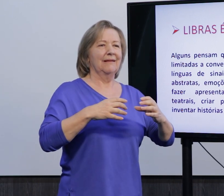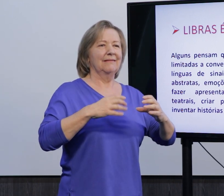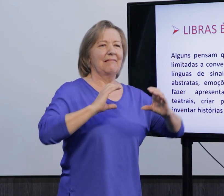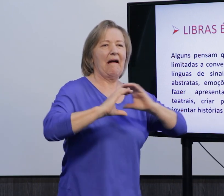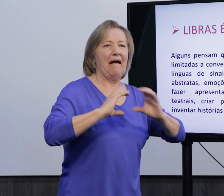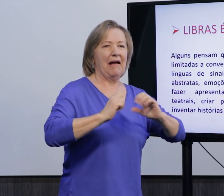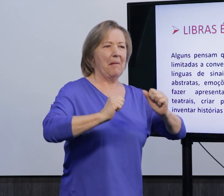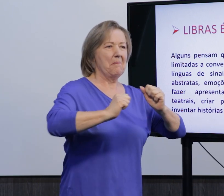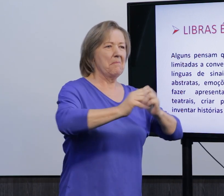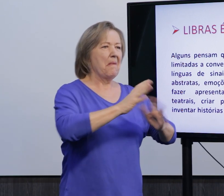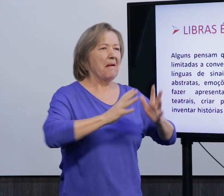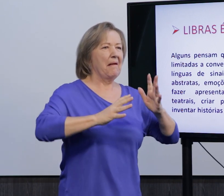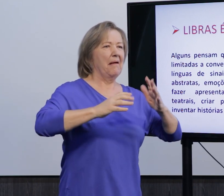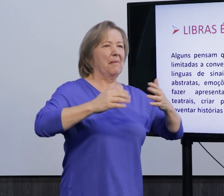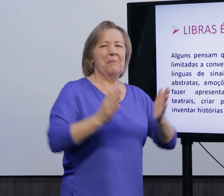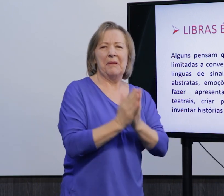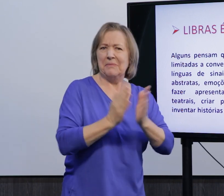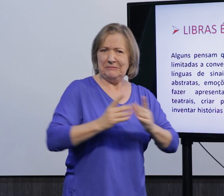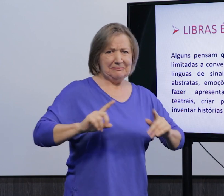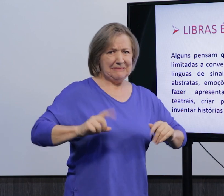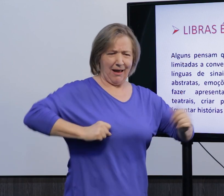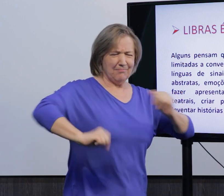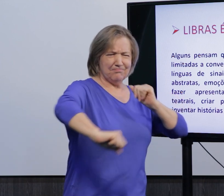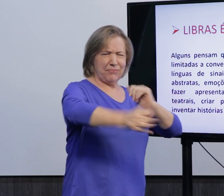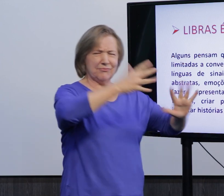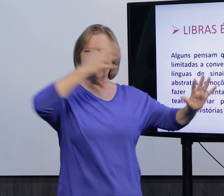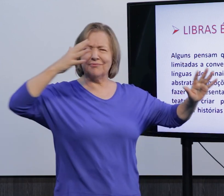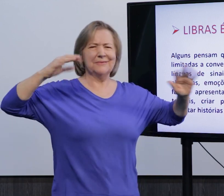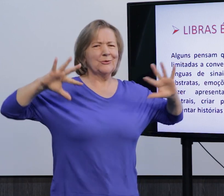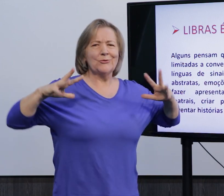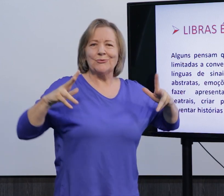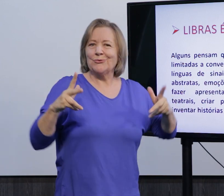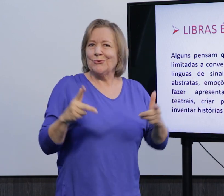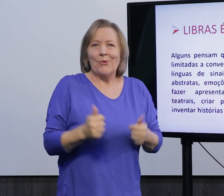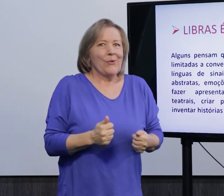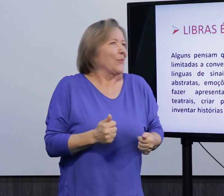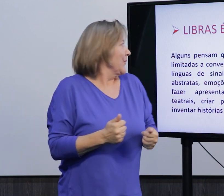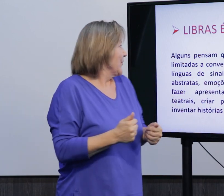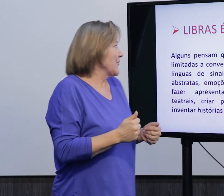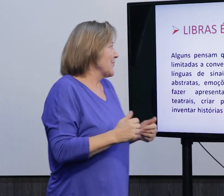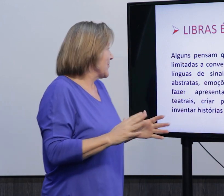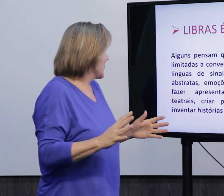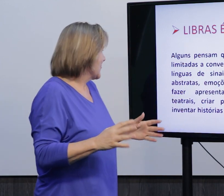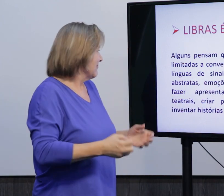Pensam que nós temos limites na comunicação, que a nossa comunicação é pobre, falha. Mas não, né? Nós temos uma comunicação